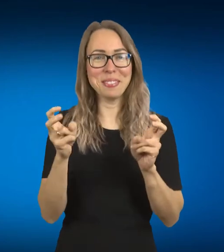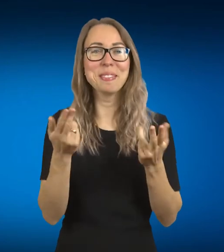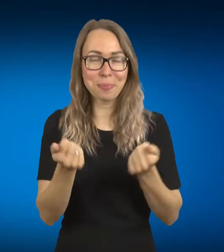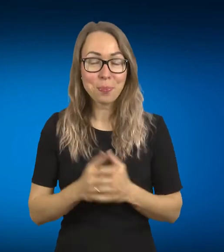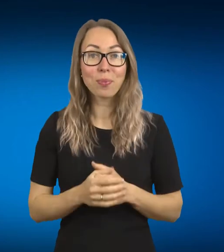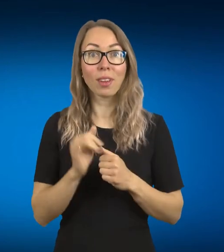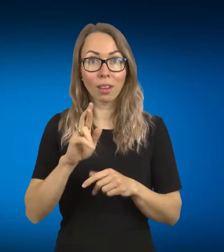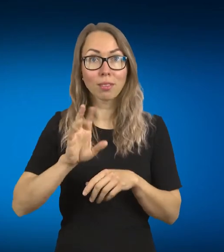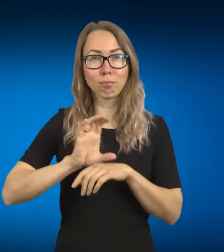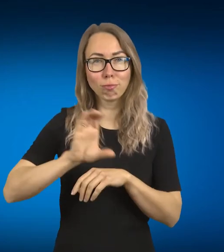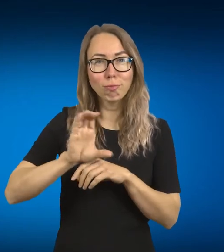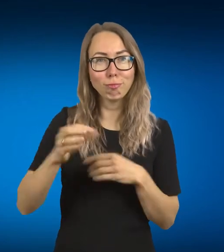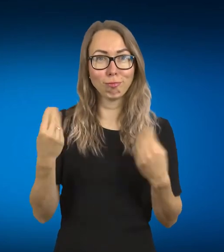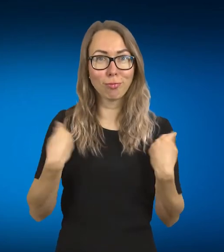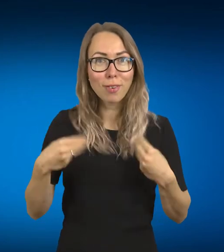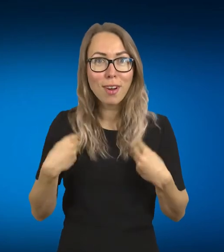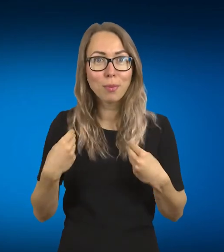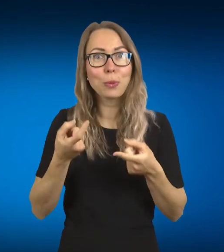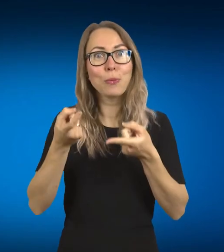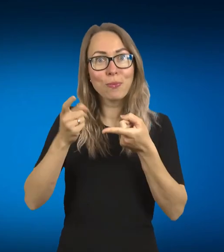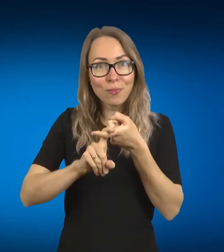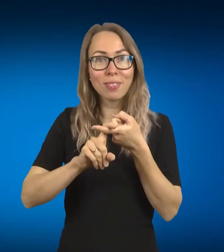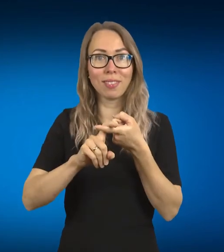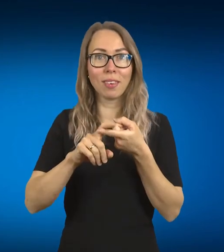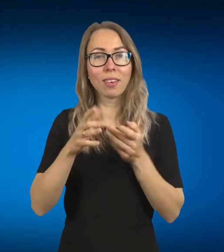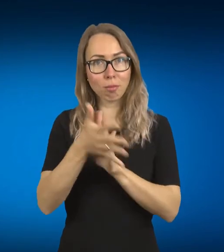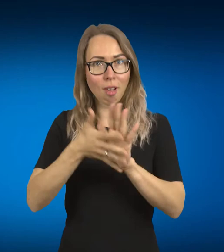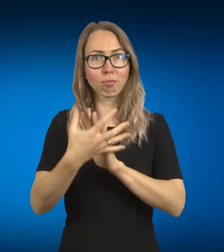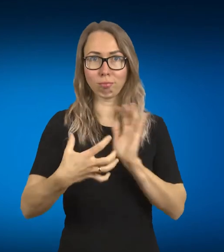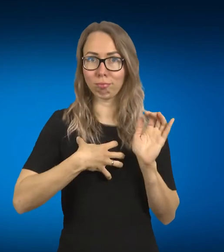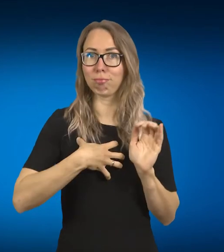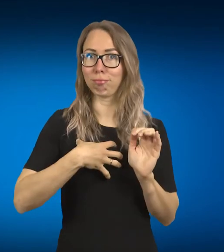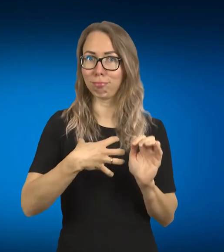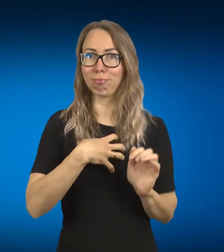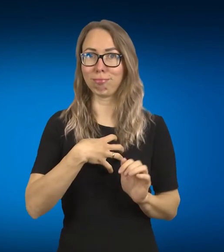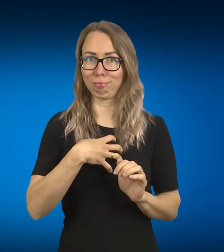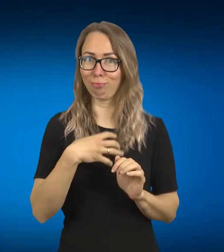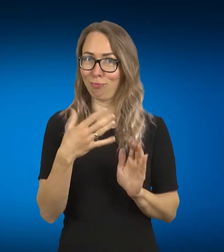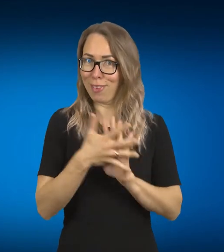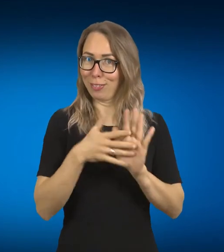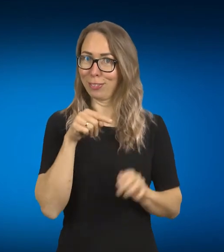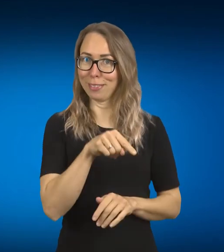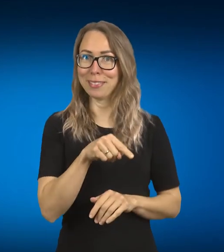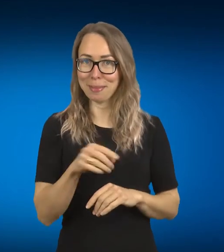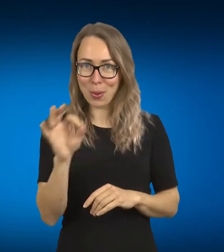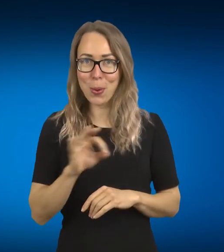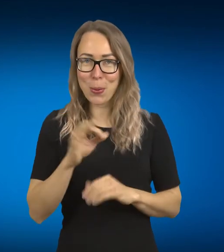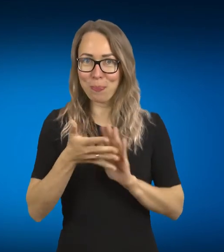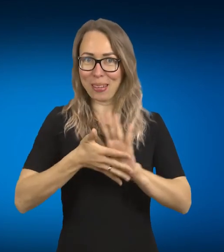gaminame drabužių su gestų kalbos simboliais. Su gestų kalba tiksliau, nes gestais.